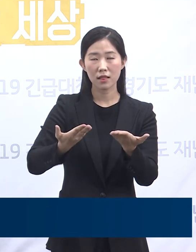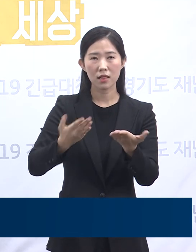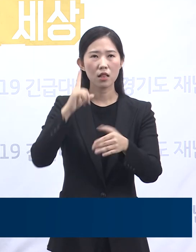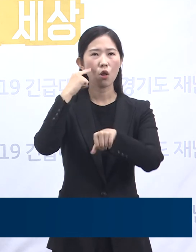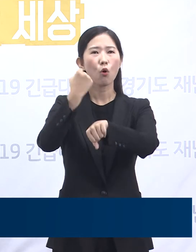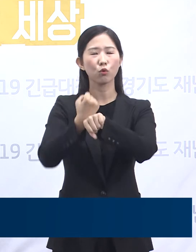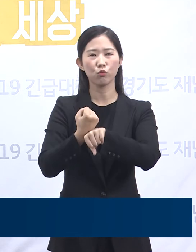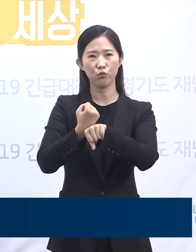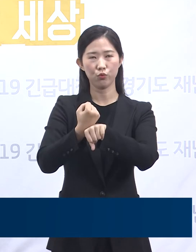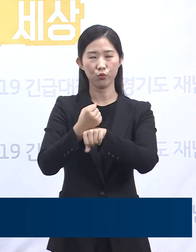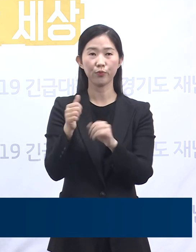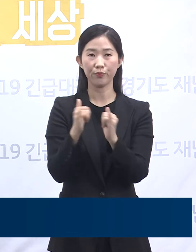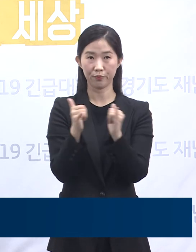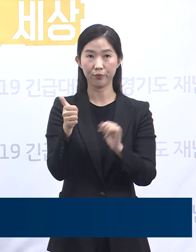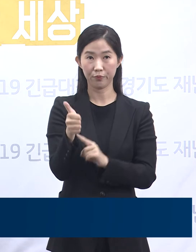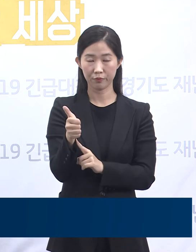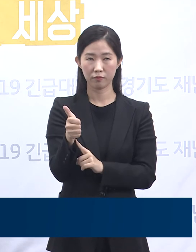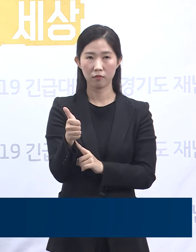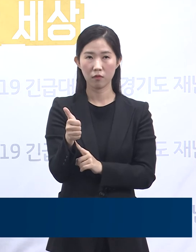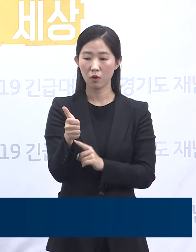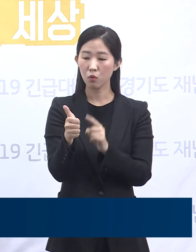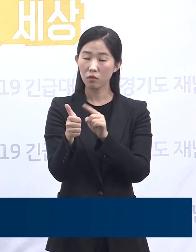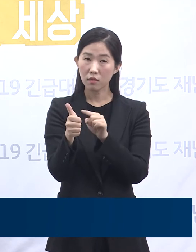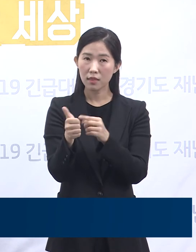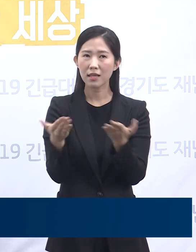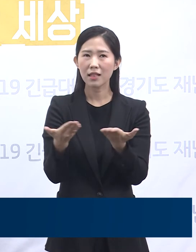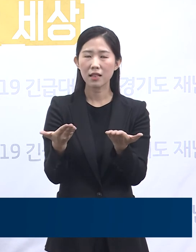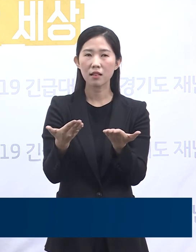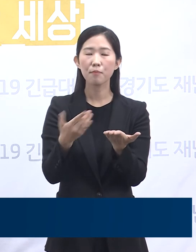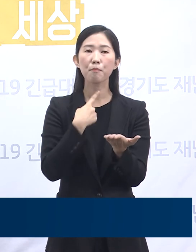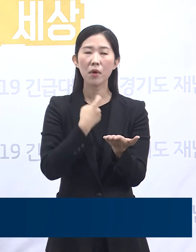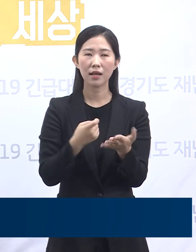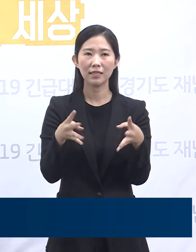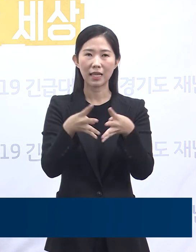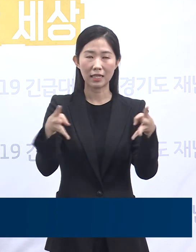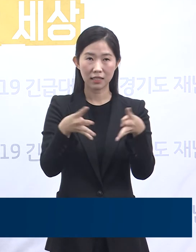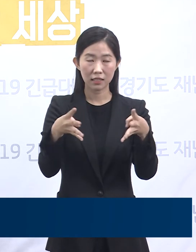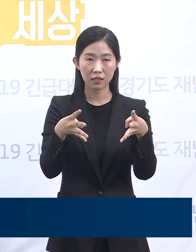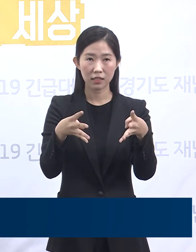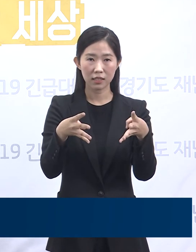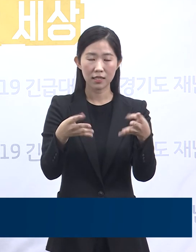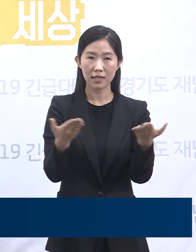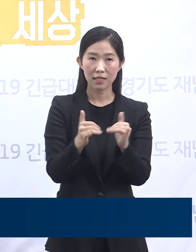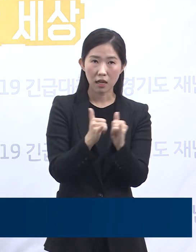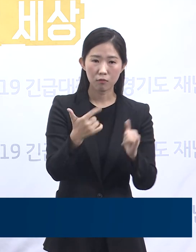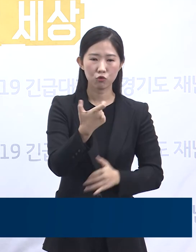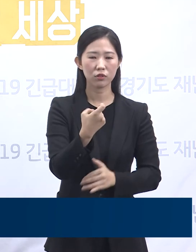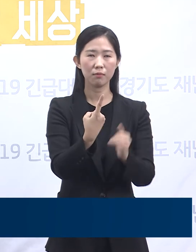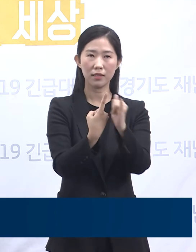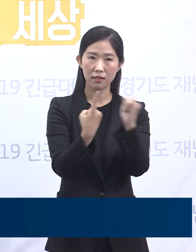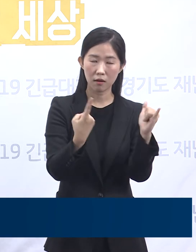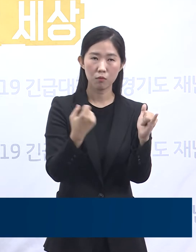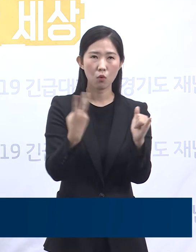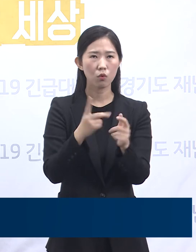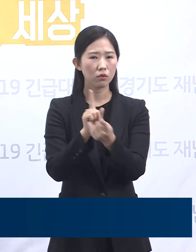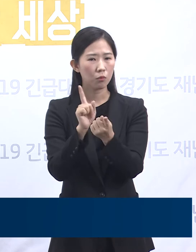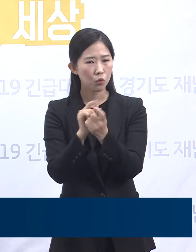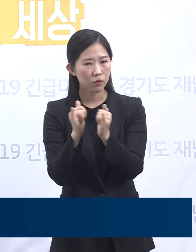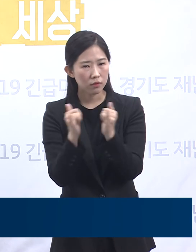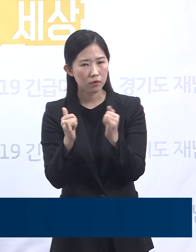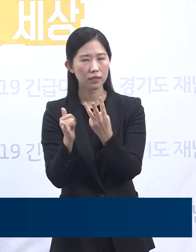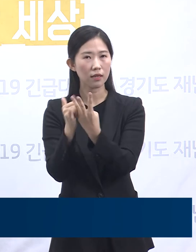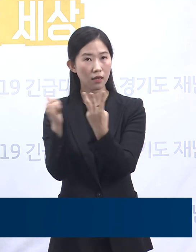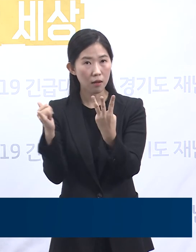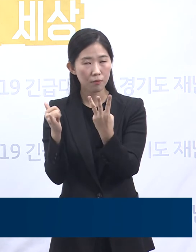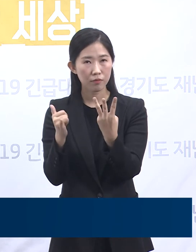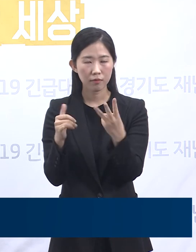연구원이었습니다. 이에 확진자가 근무했던 4층 근무자 61명 및 접촉자 3명 등 64명에 대해 검사를